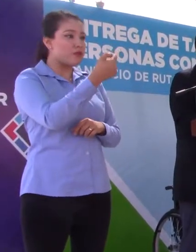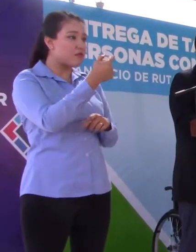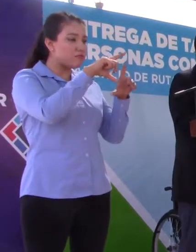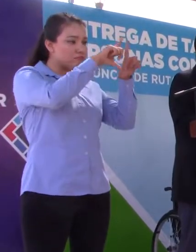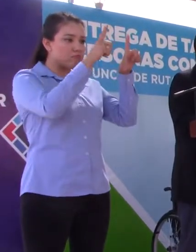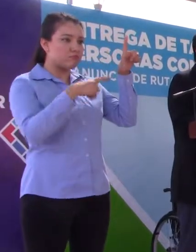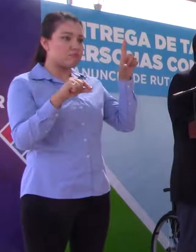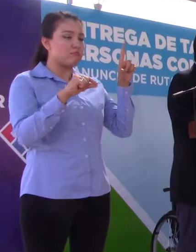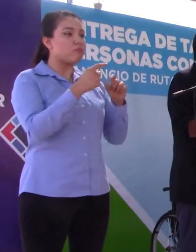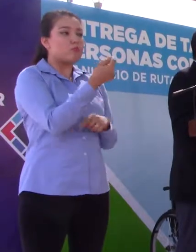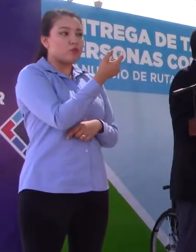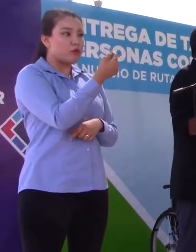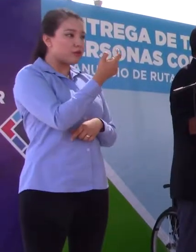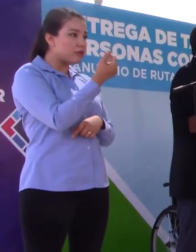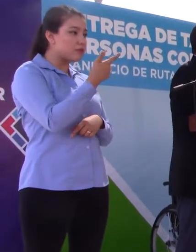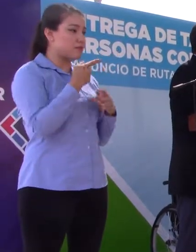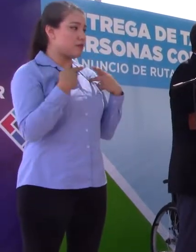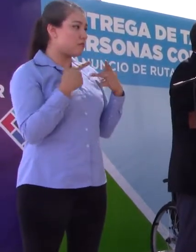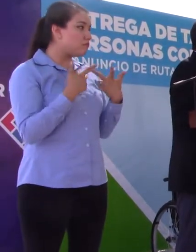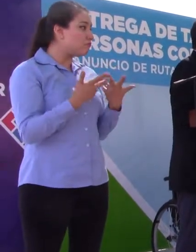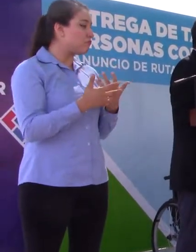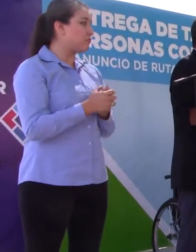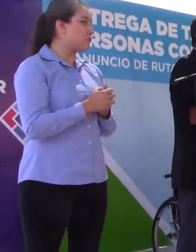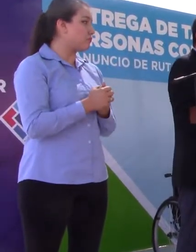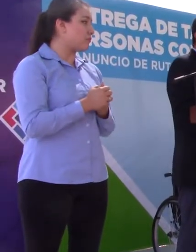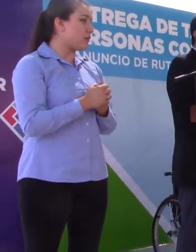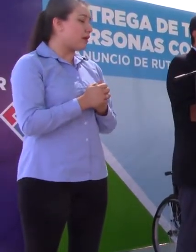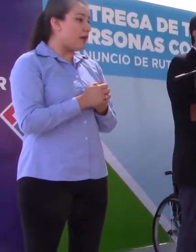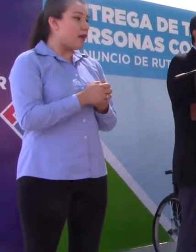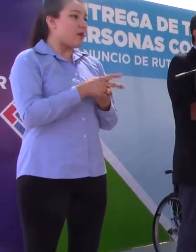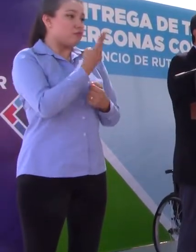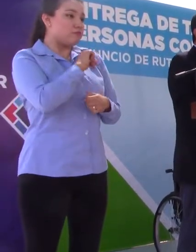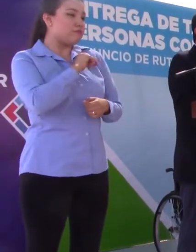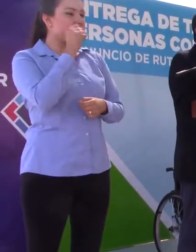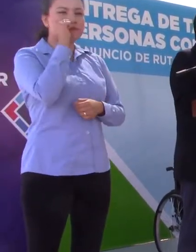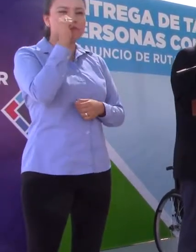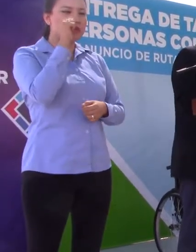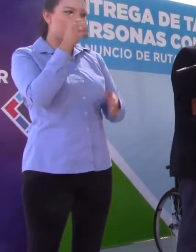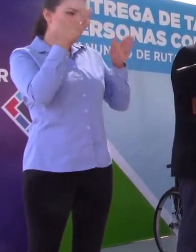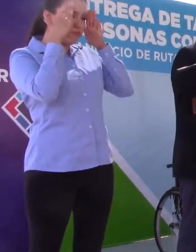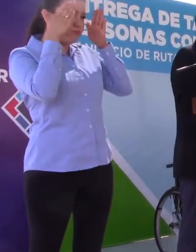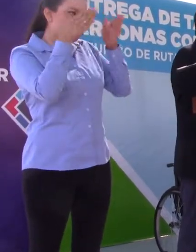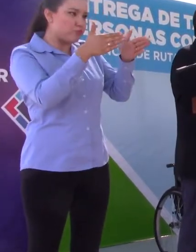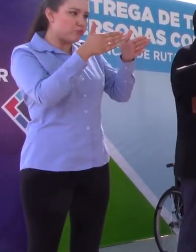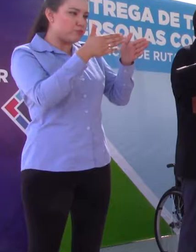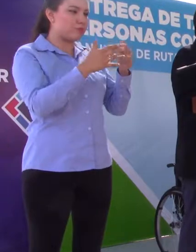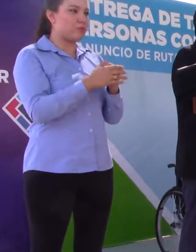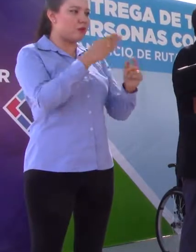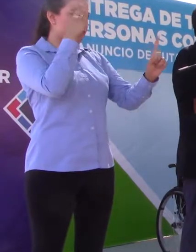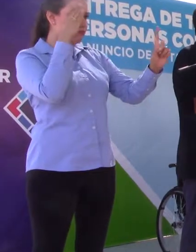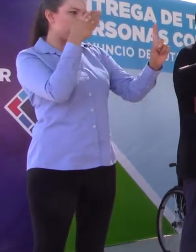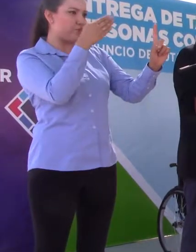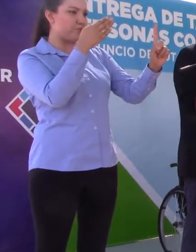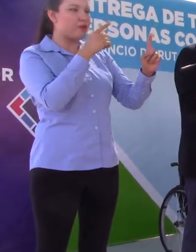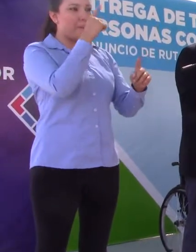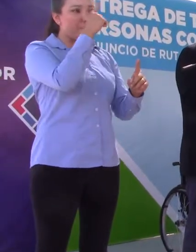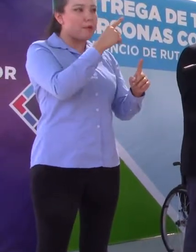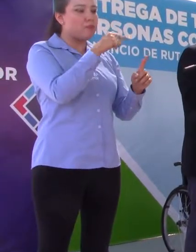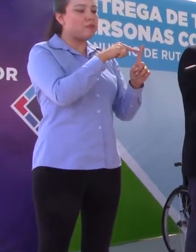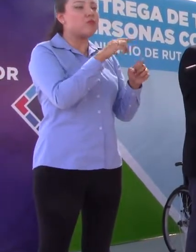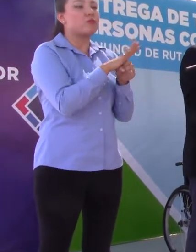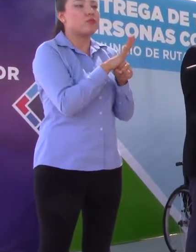tiempo realmente se ha centrado, concentrado en ampliar